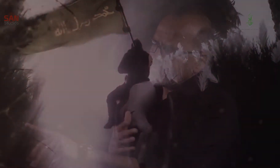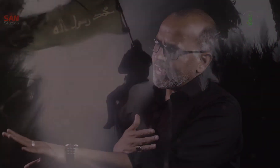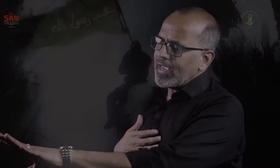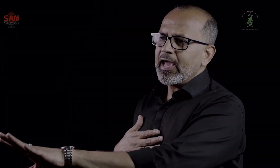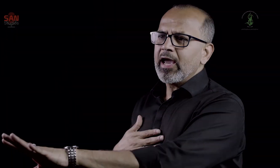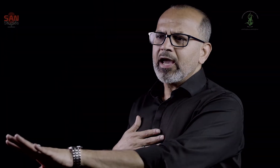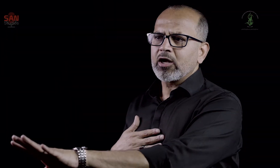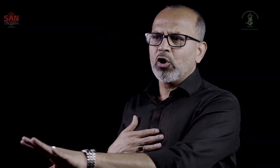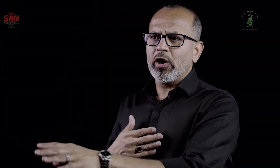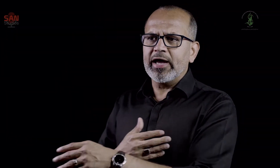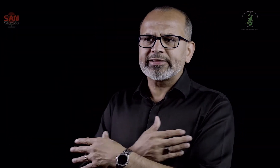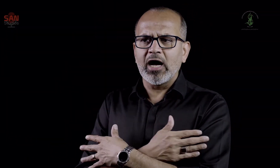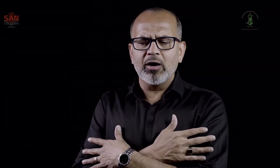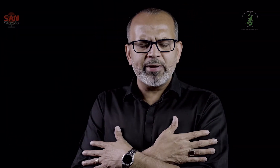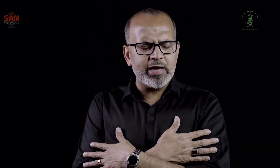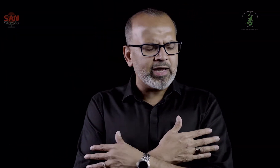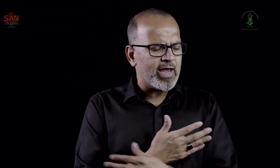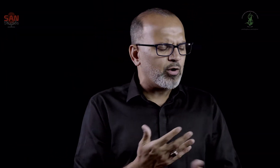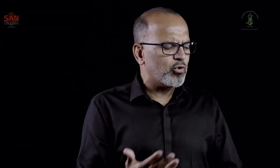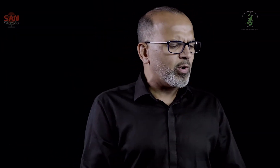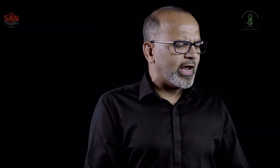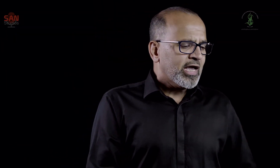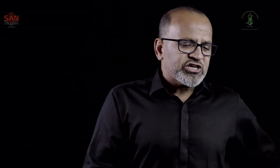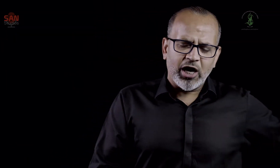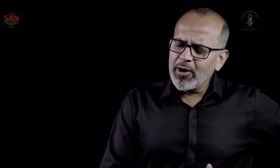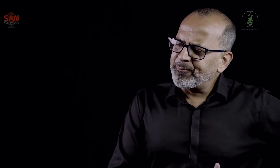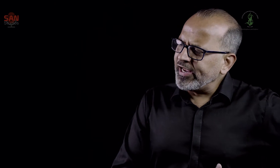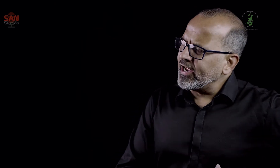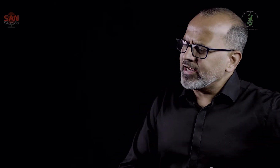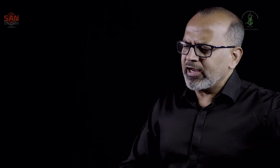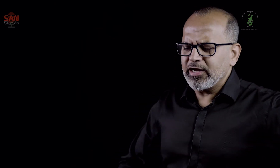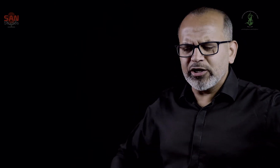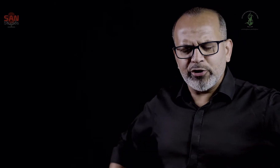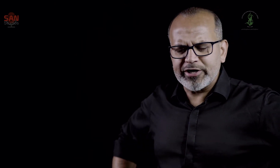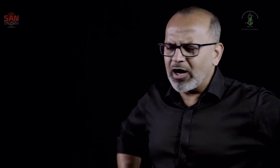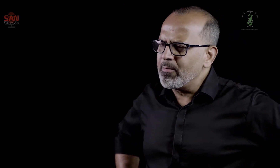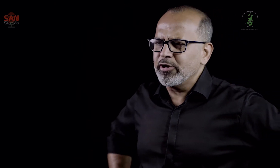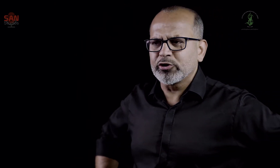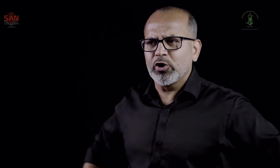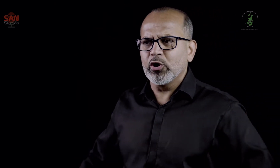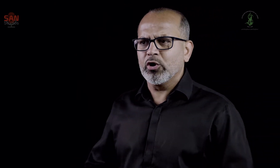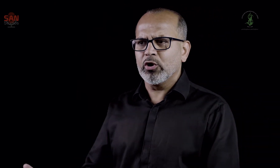دے کو ہے تھامے ہوئے شبیر کمر کو